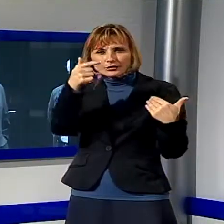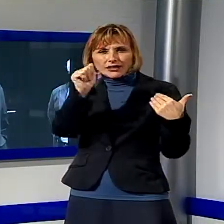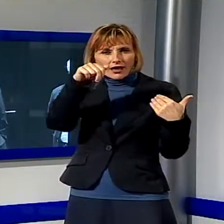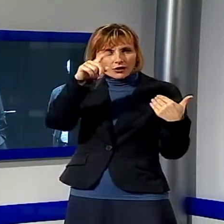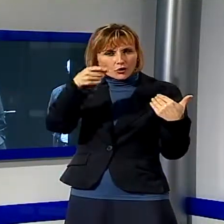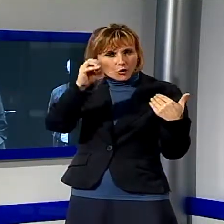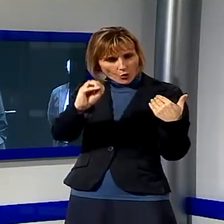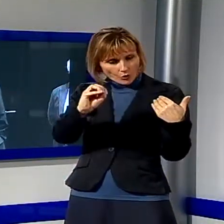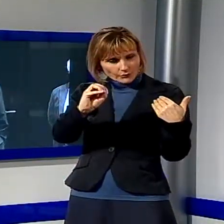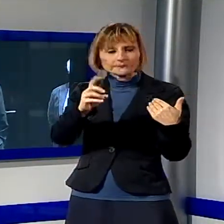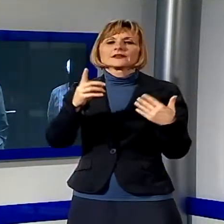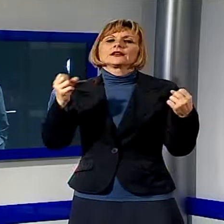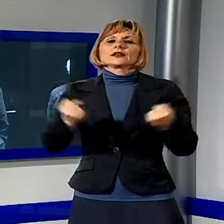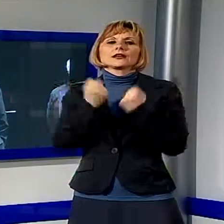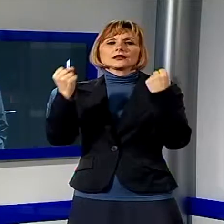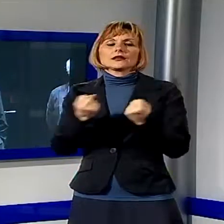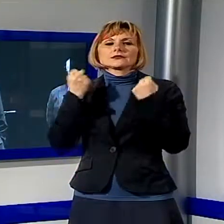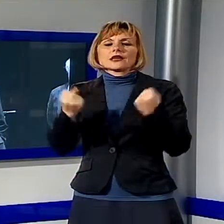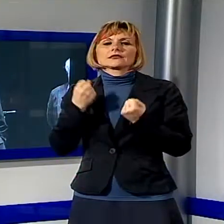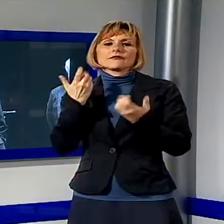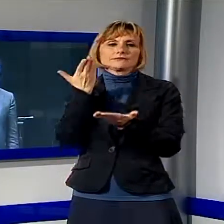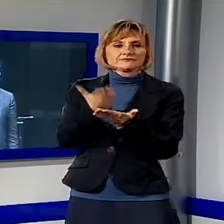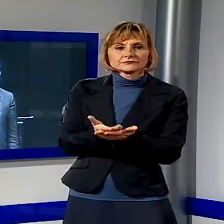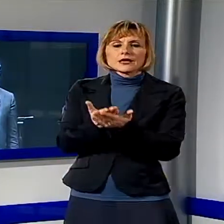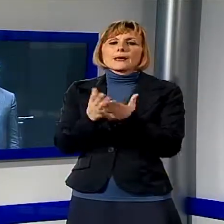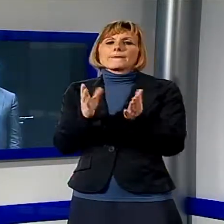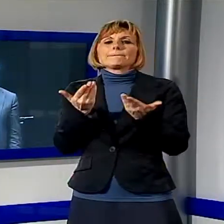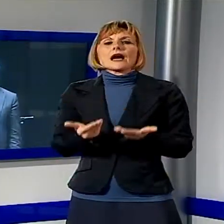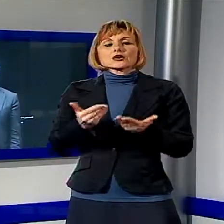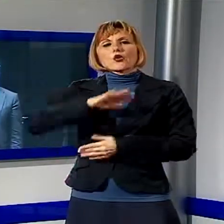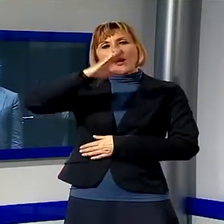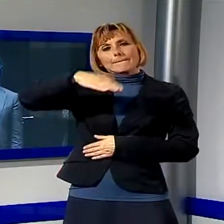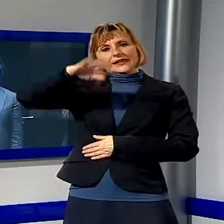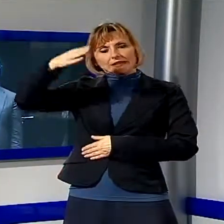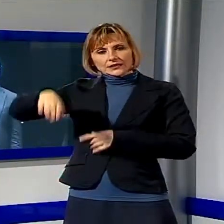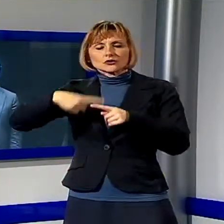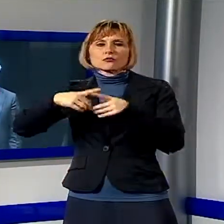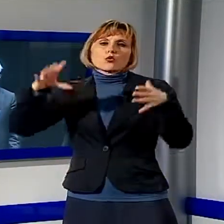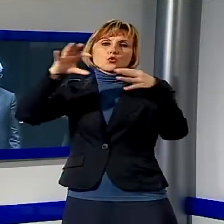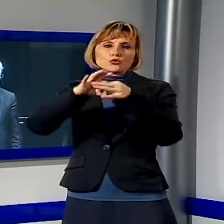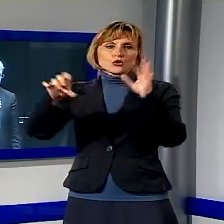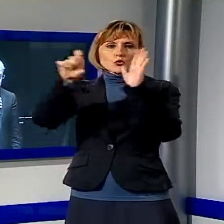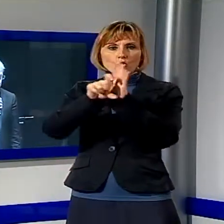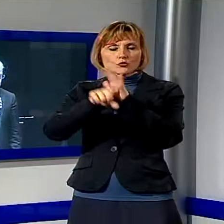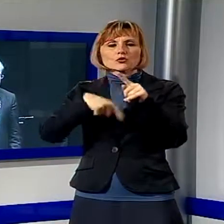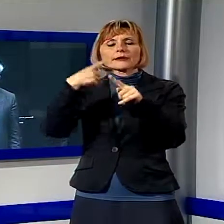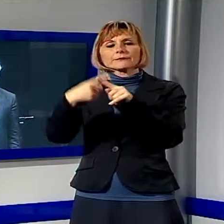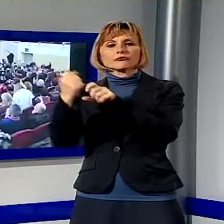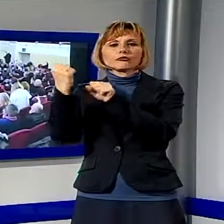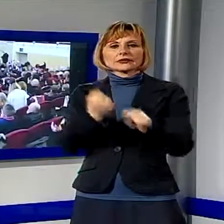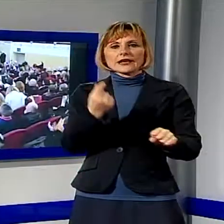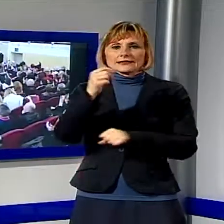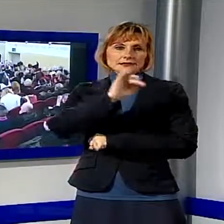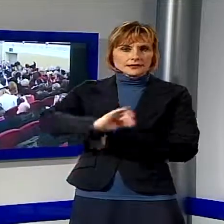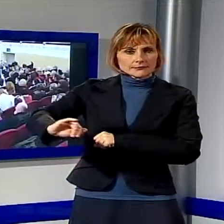'iniziativa era promossa dal Parco Appennino Tosco Emiliano, dall'Unione dei Comuni della Garfagnana, dalla Fondazione Cassa di Risparmio e dalla Fondazione